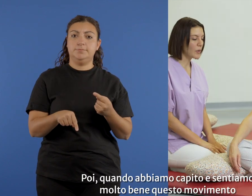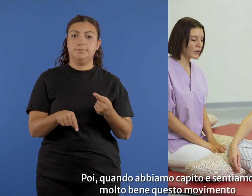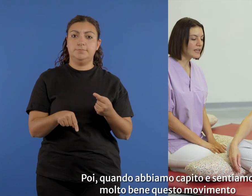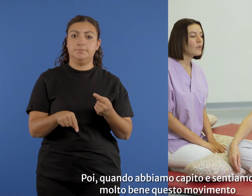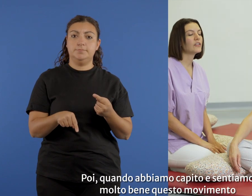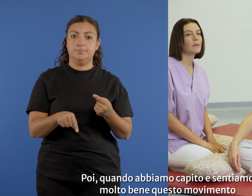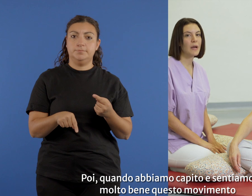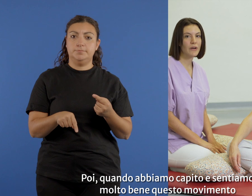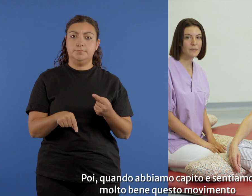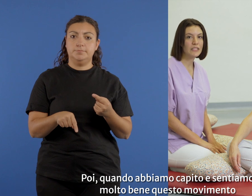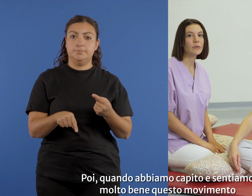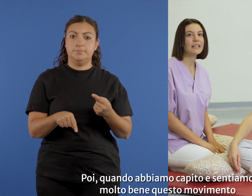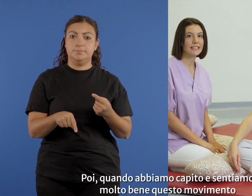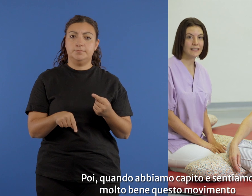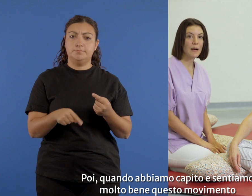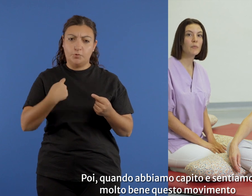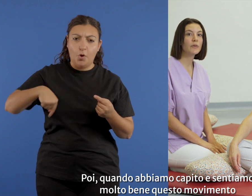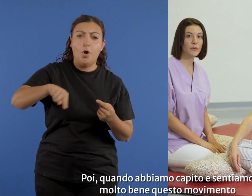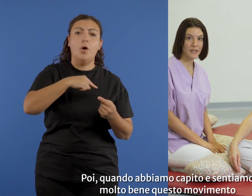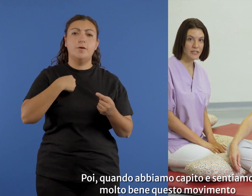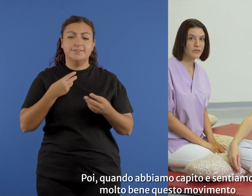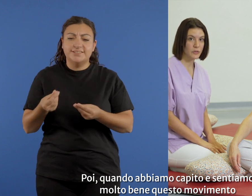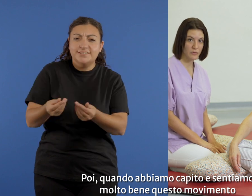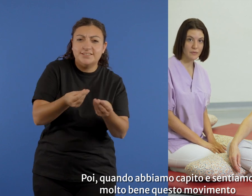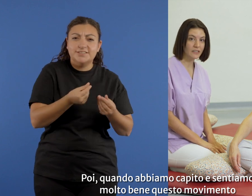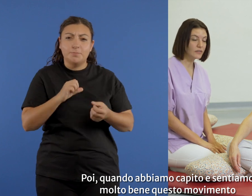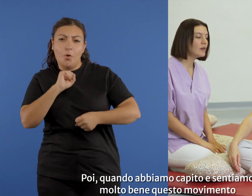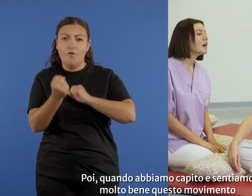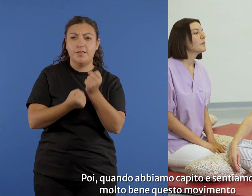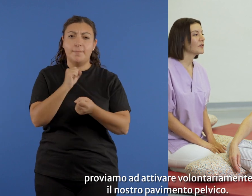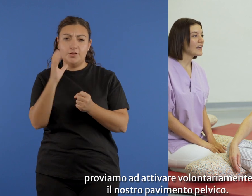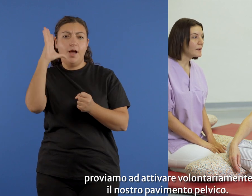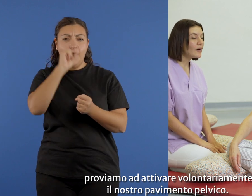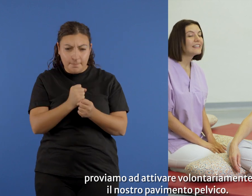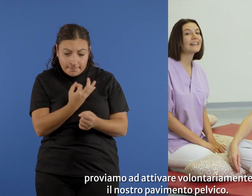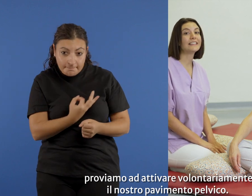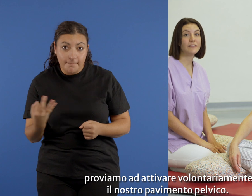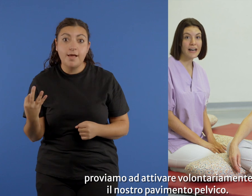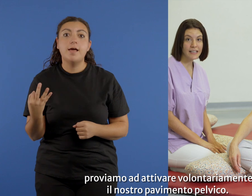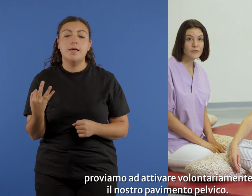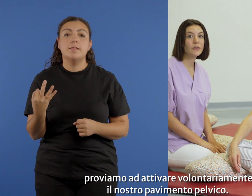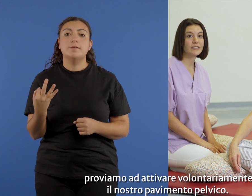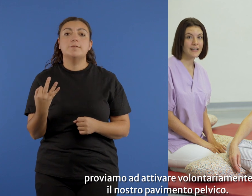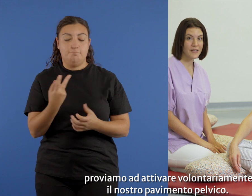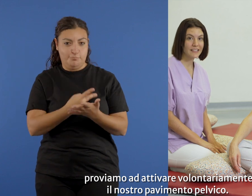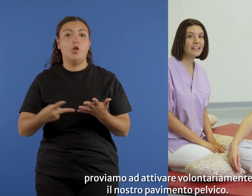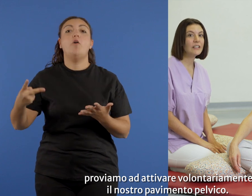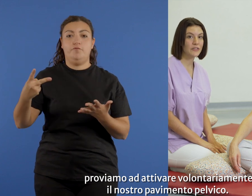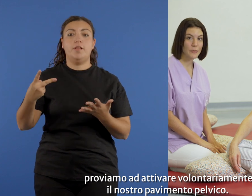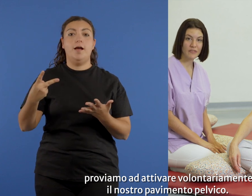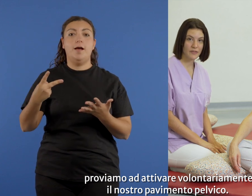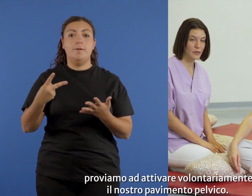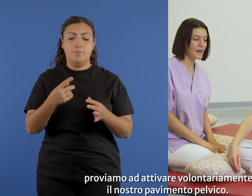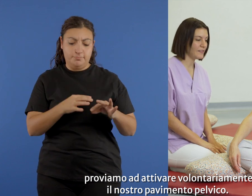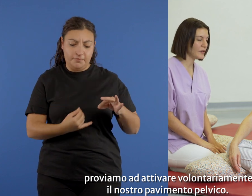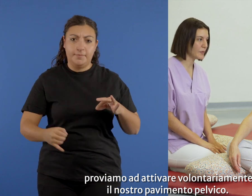Poi, quando abbiamo capito e sentiamo molto bene questo movimento, proviamo ad attivare volontariamente il